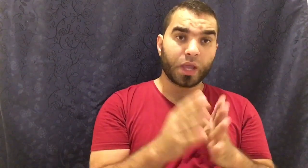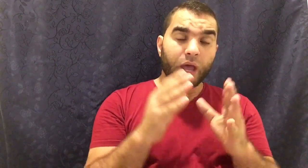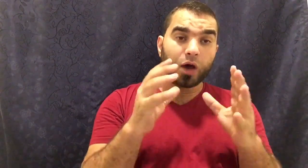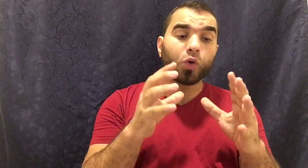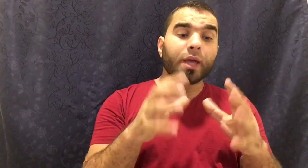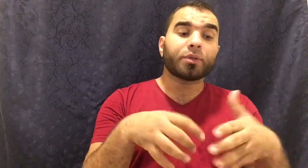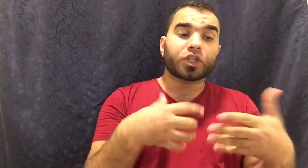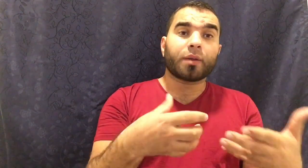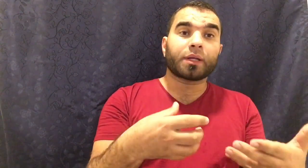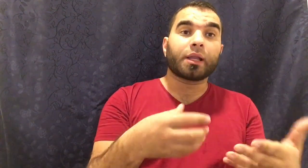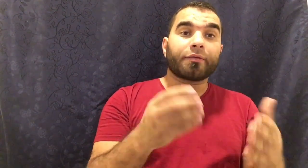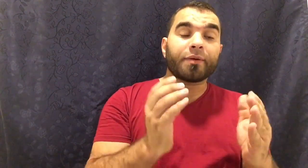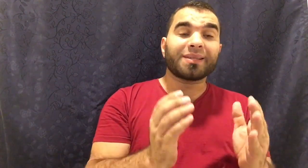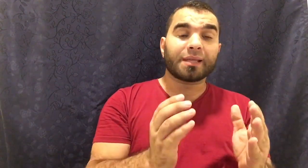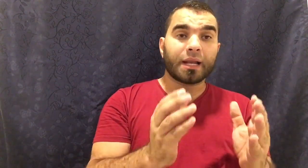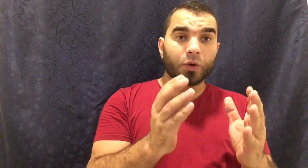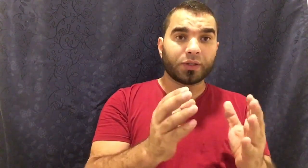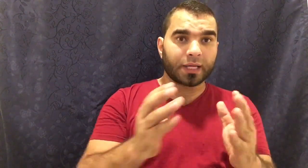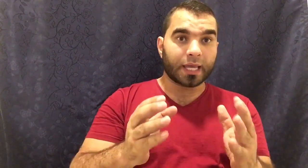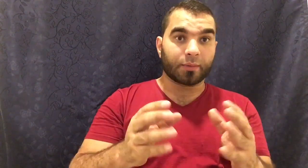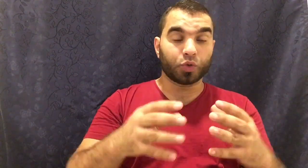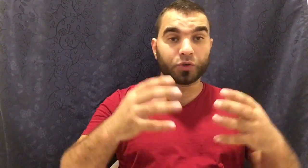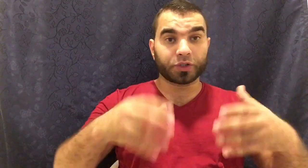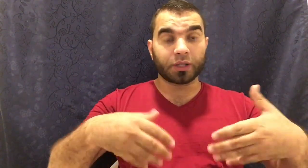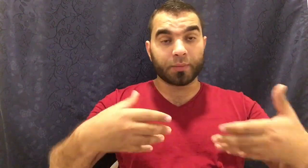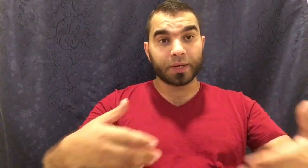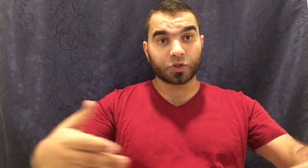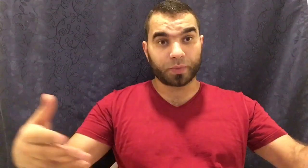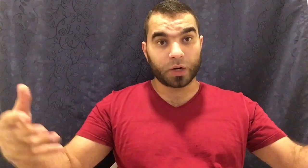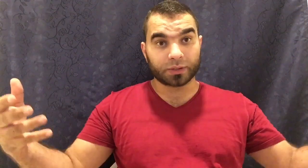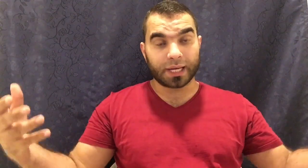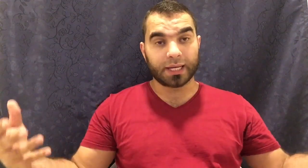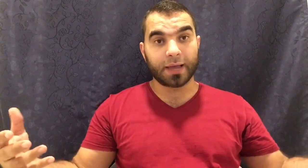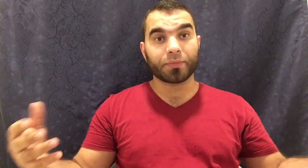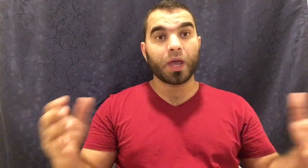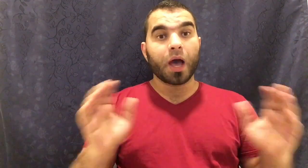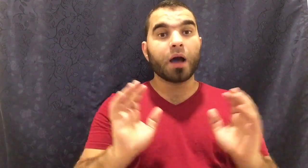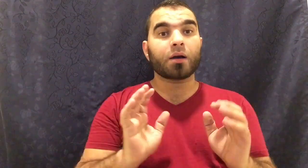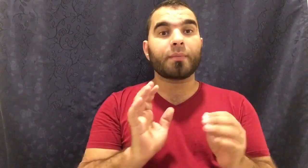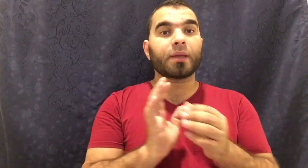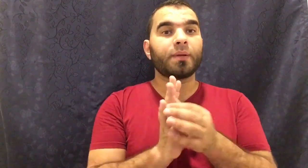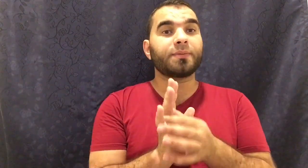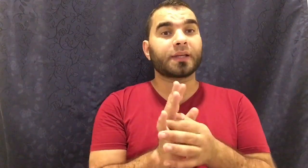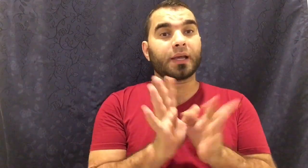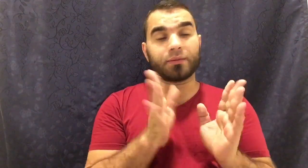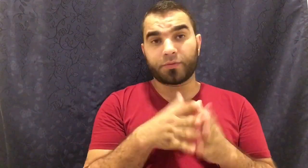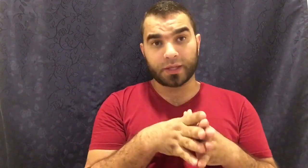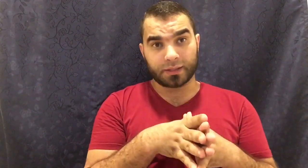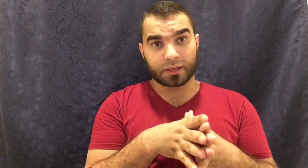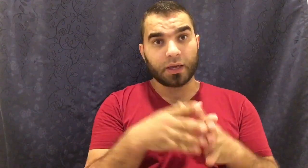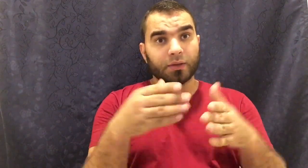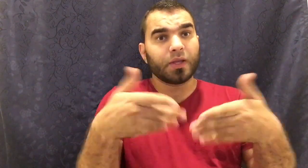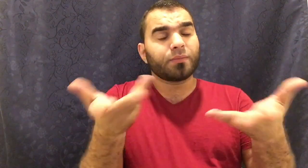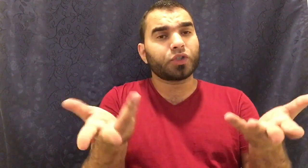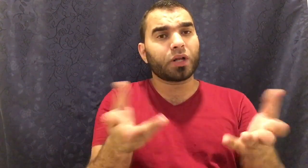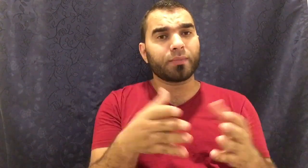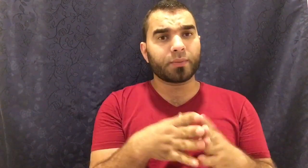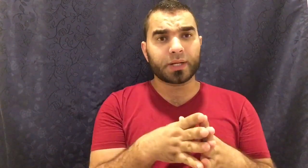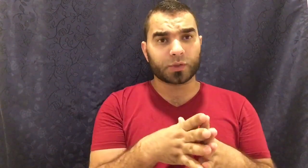الرؤية بشرة من الله فمثلا لو أنت نايم وشفت أن ربنا سبحانه وتعالى أكرمك بلبس خاتم في يدك ديت بشرة من ربنا